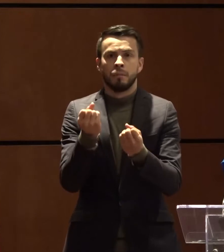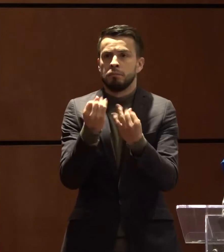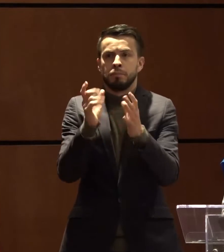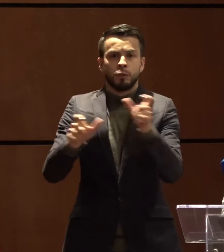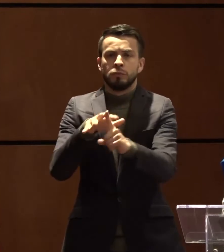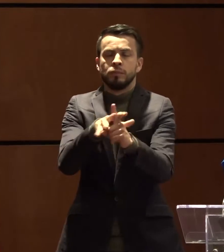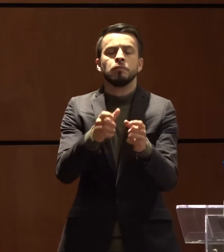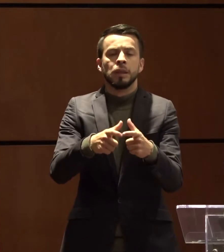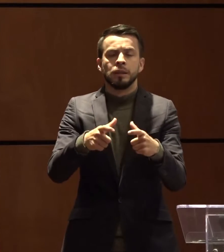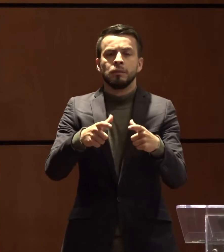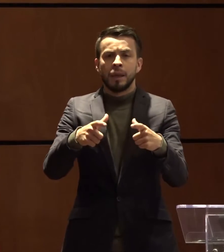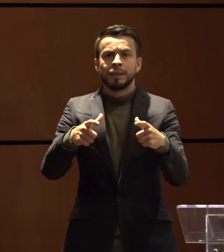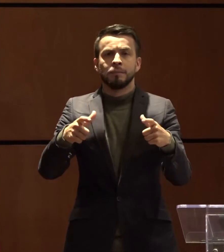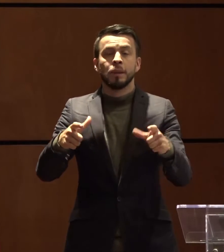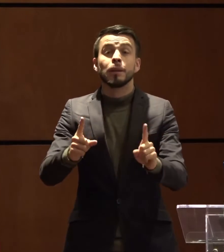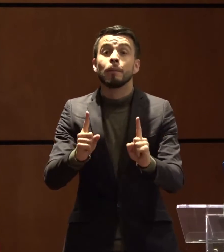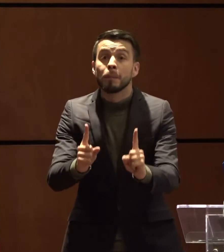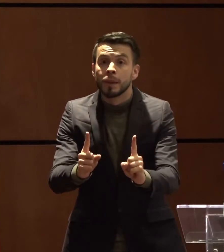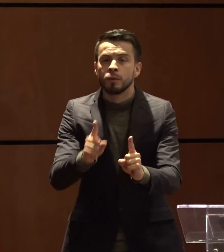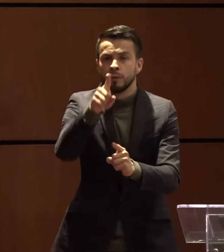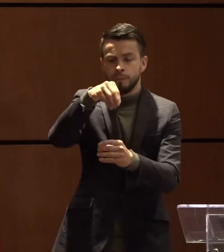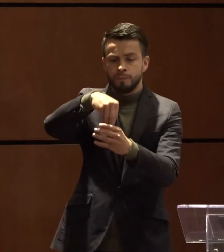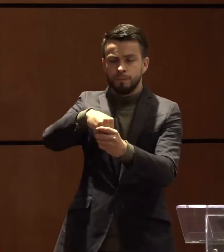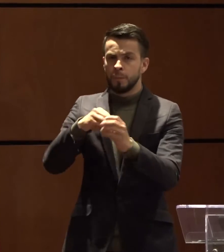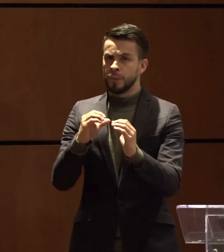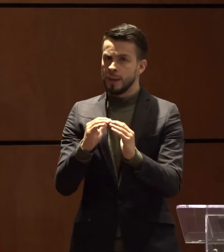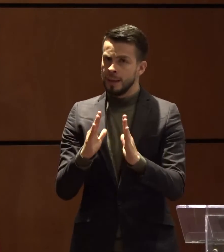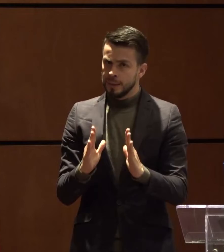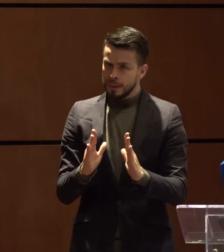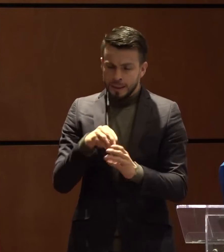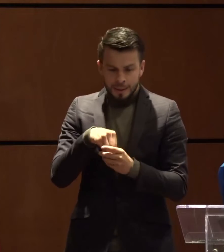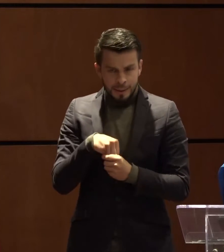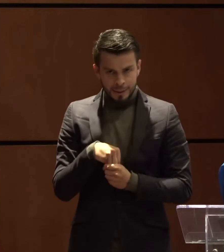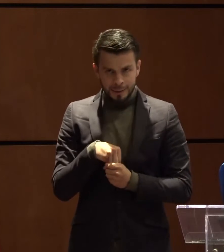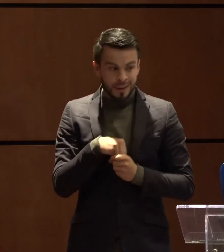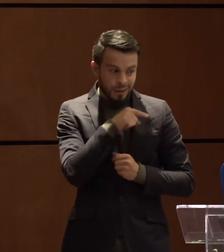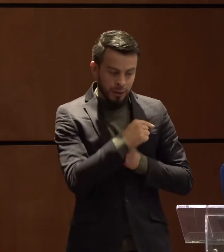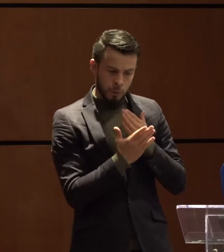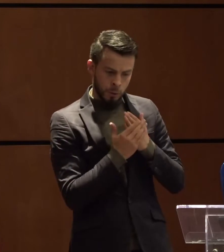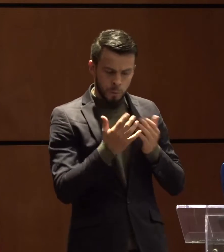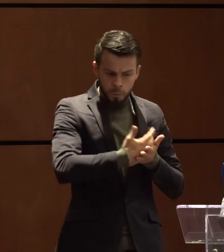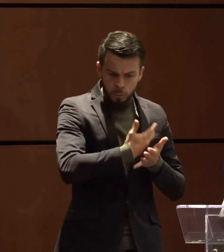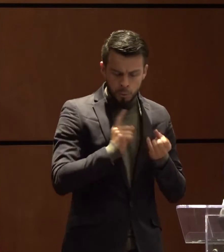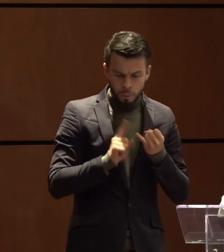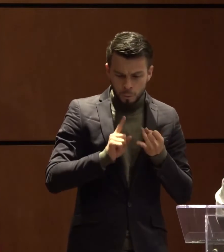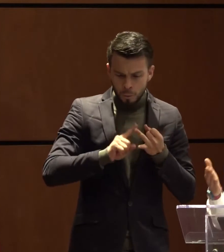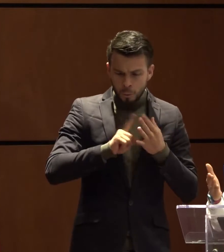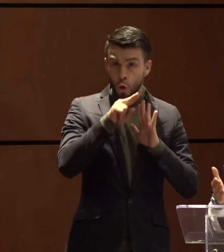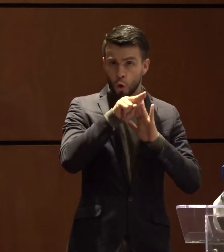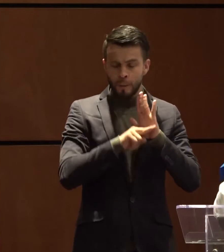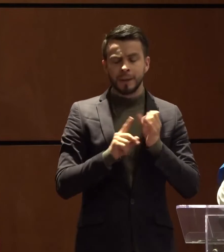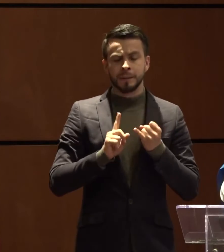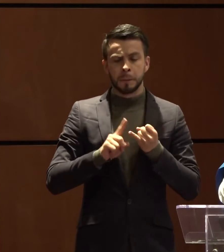manteniéndose en casa, cumpliendo las normas de autocuidado, ese número de casos